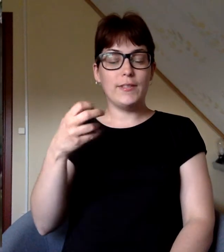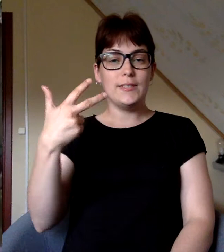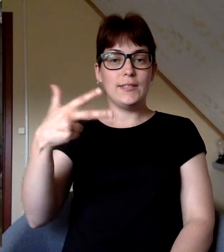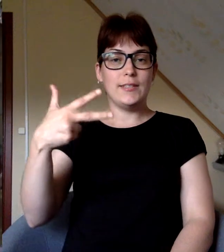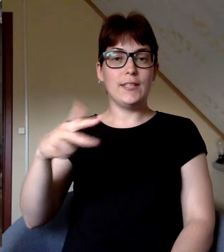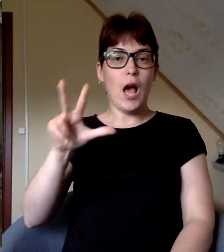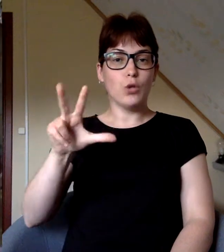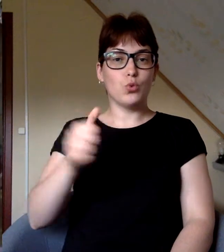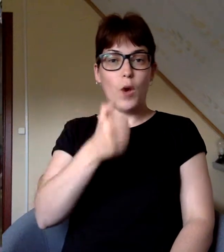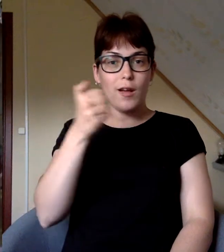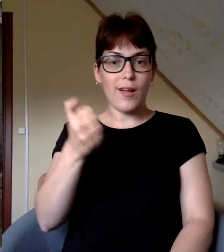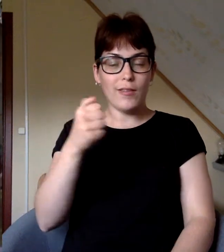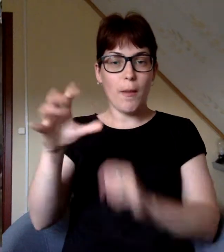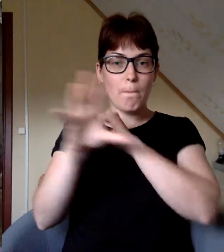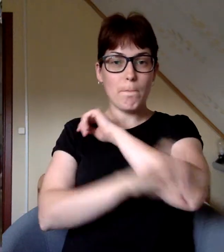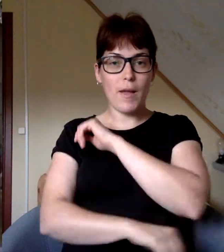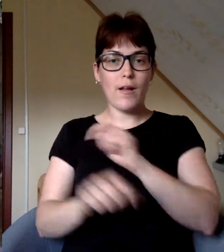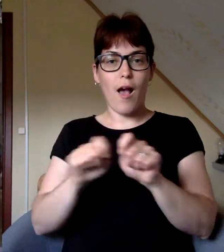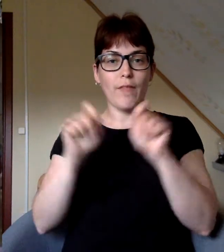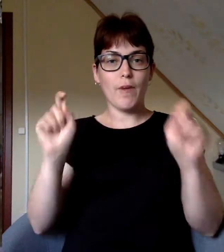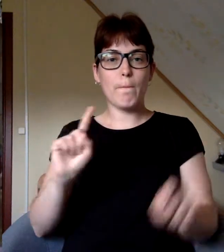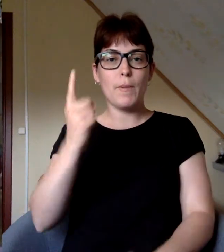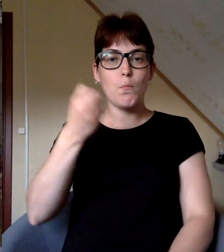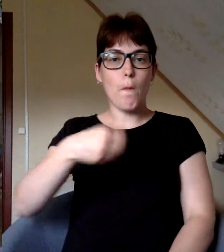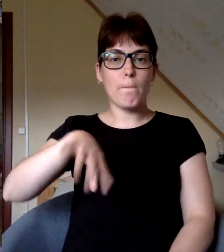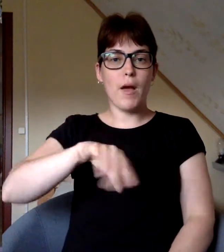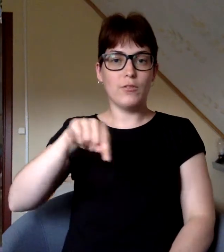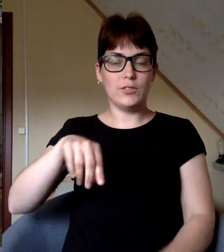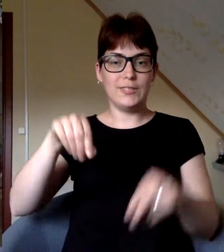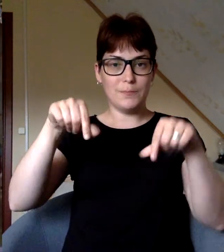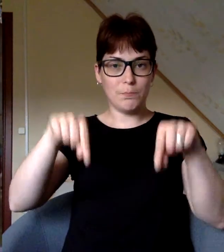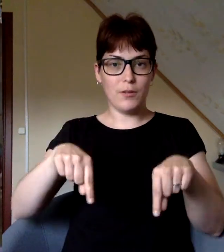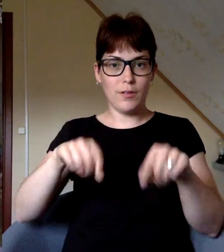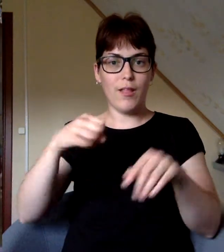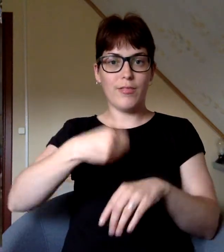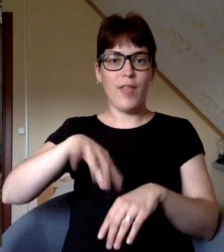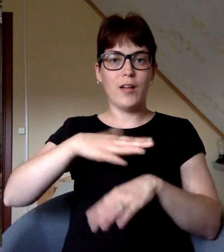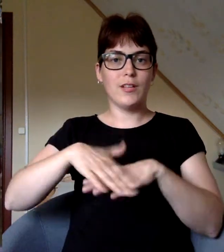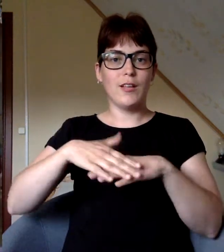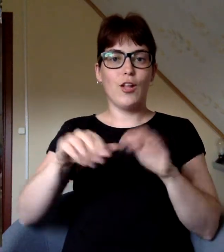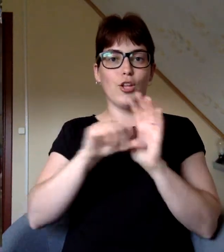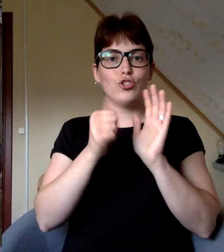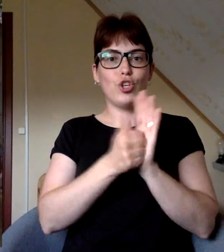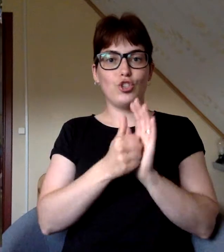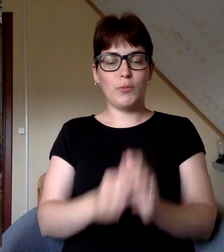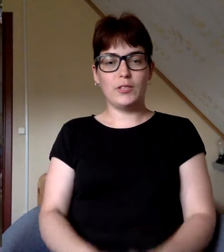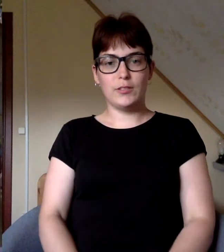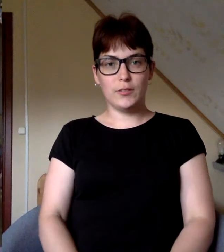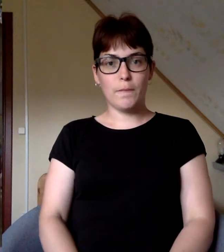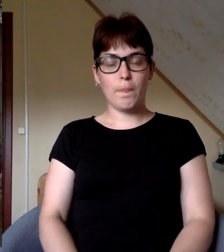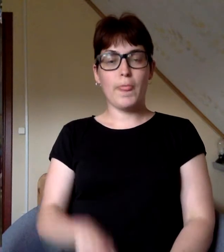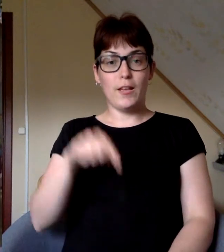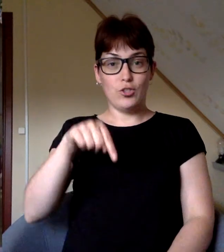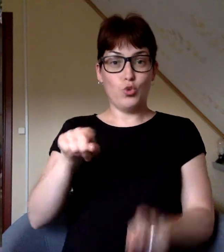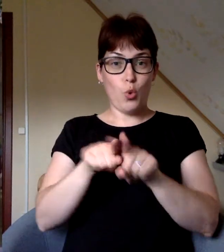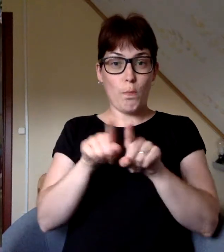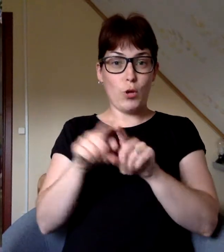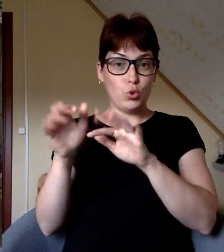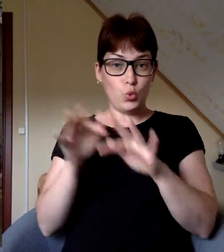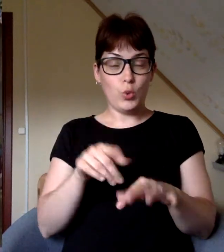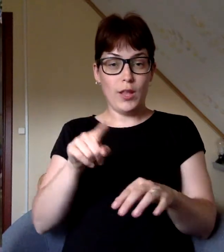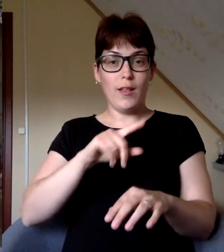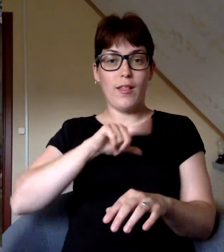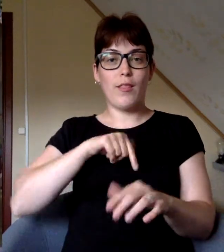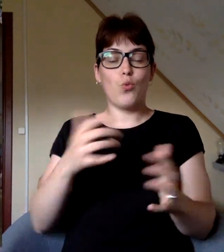1938. gata beigās atver pirmo bērndārzu Smeltenē, dārzīlā 16. Kas ir tā paša gada